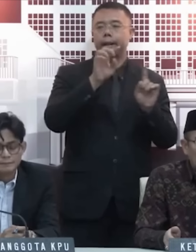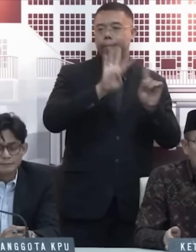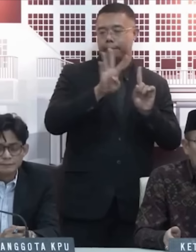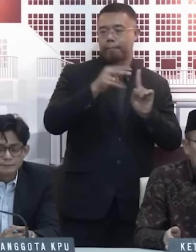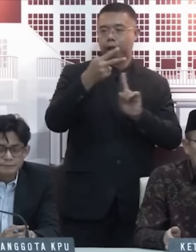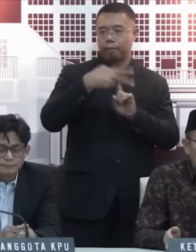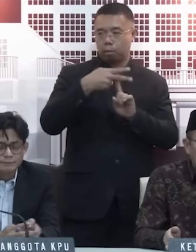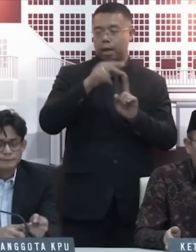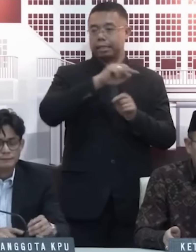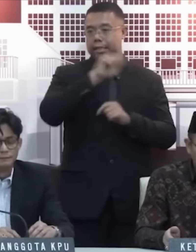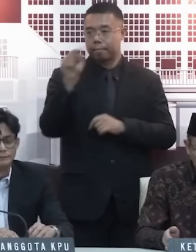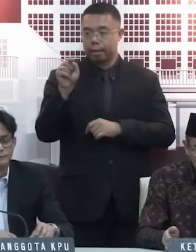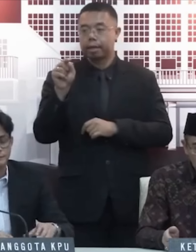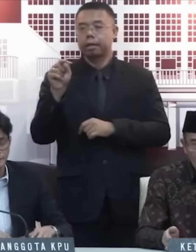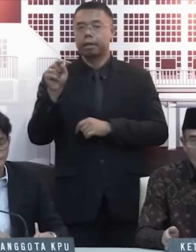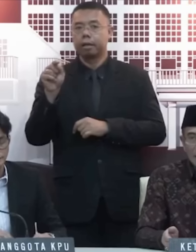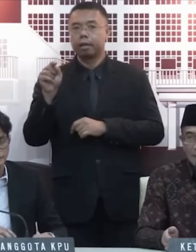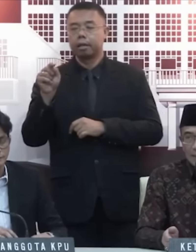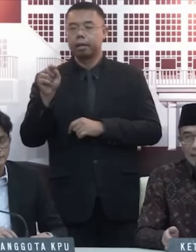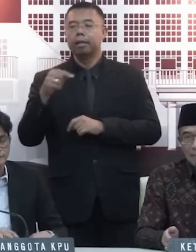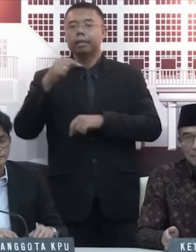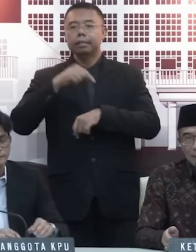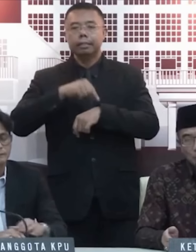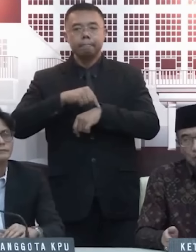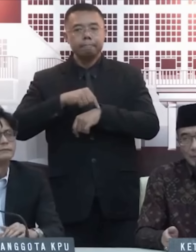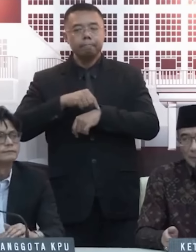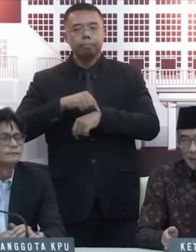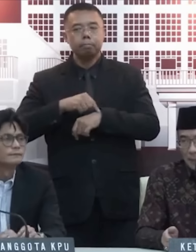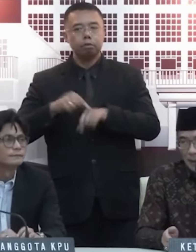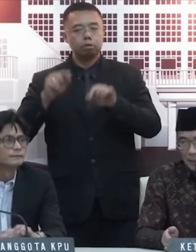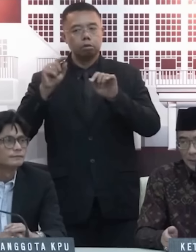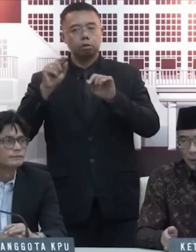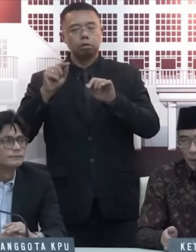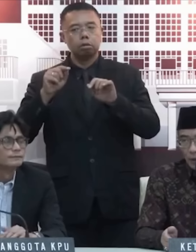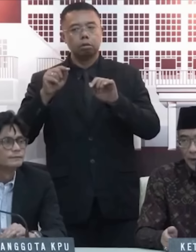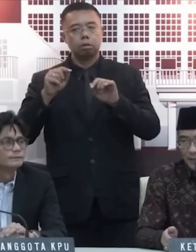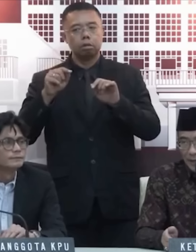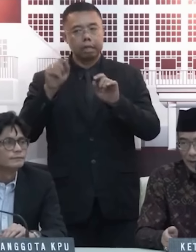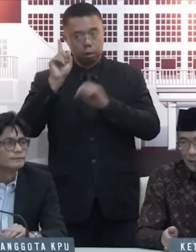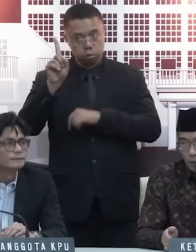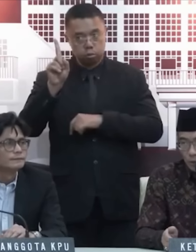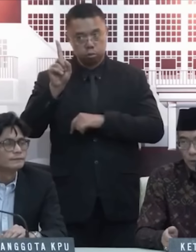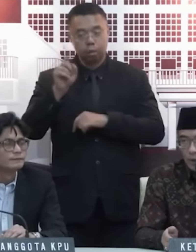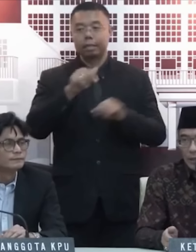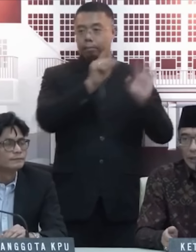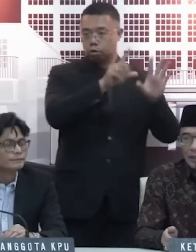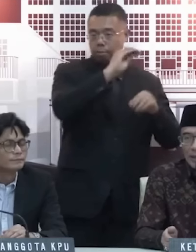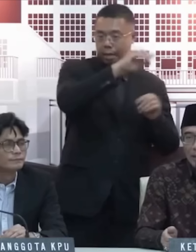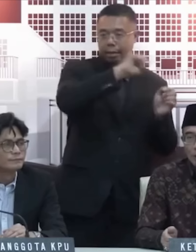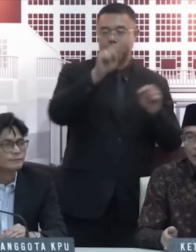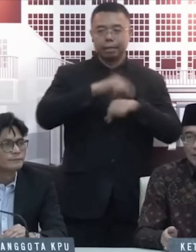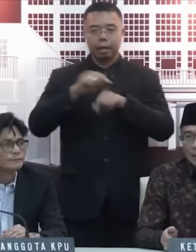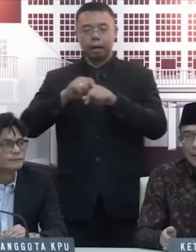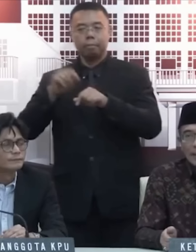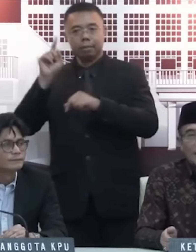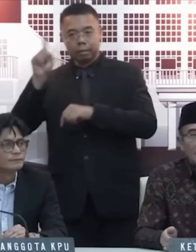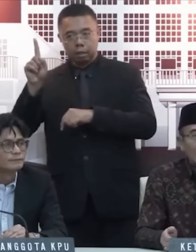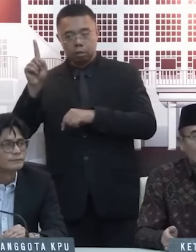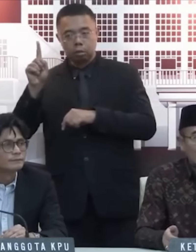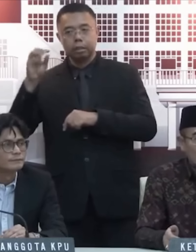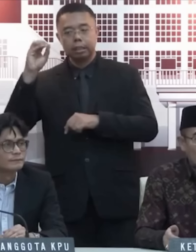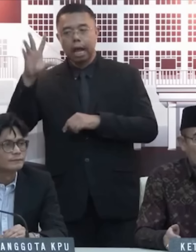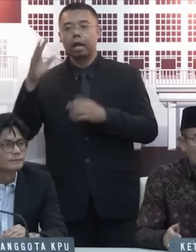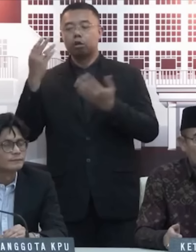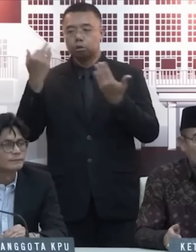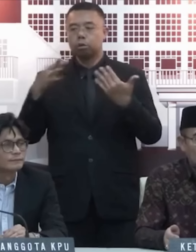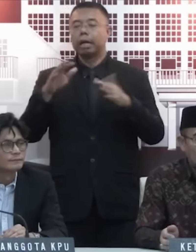sampai jam 7 sampai jam 13. Penghitungan suara setelah itu, dan harus selesai pada hari